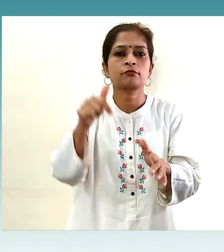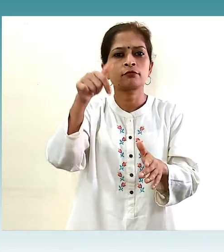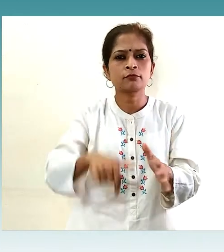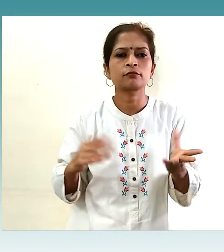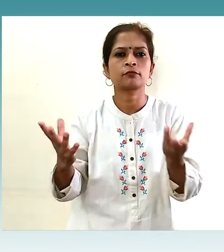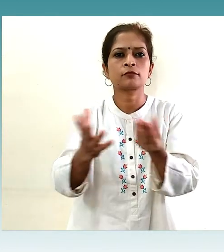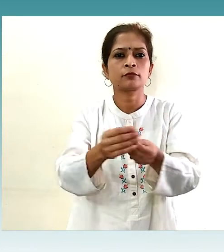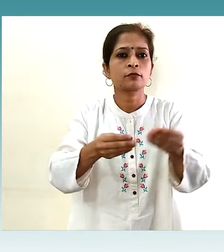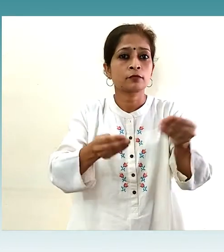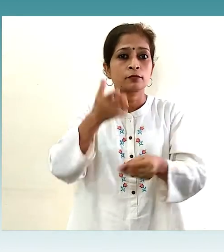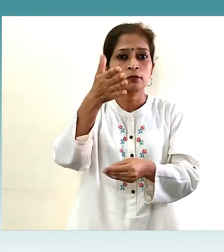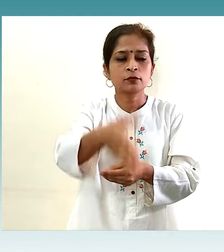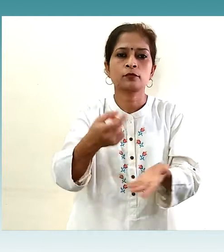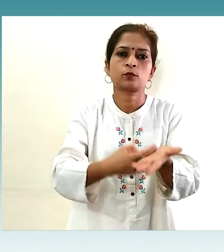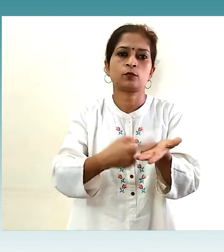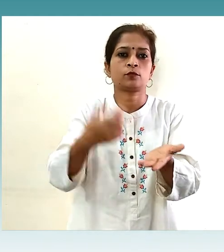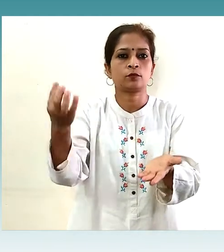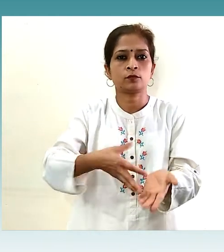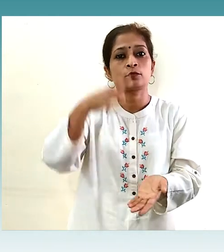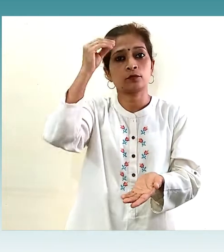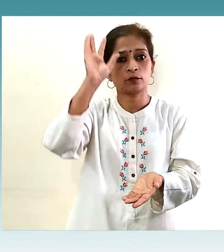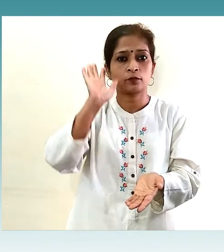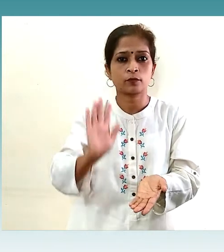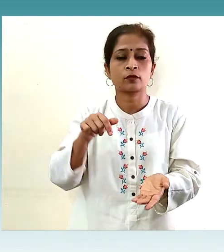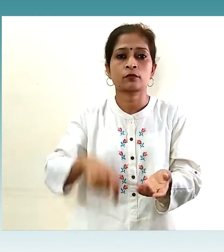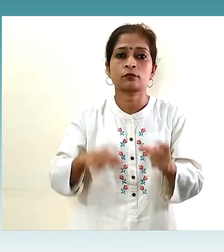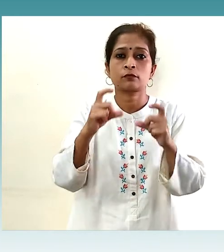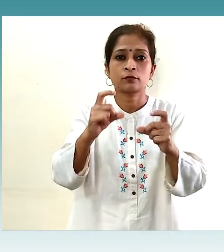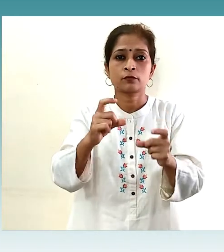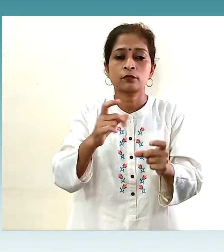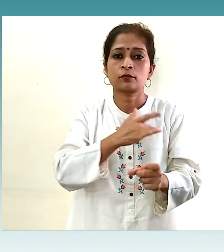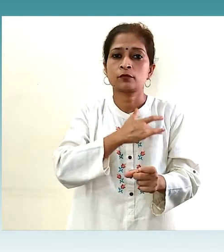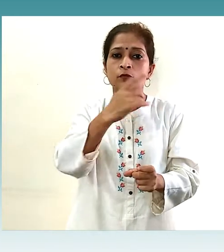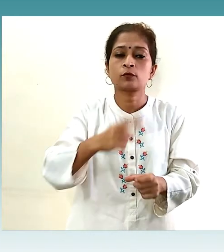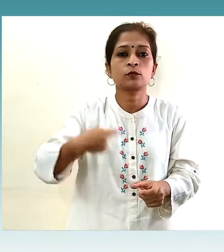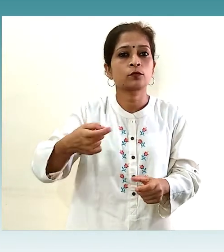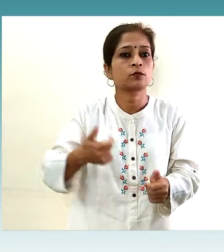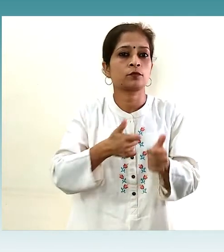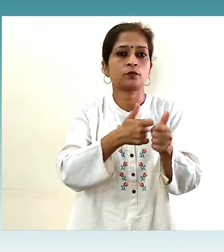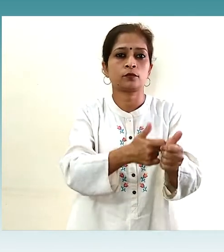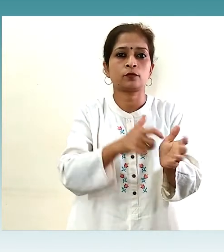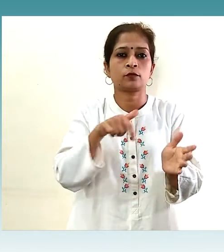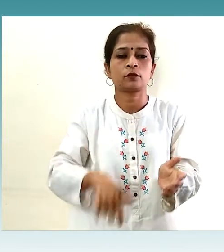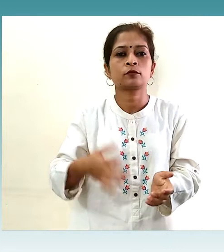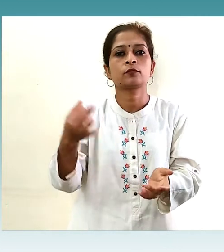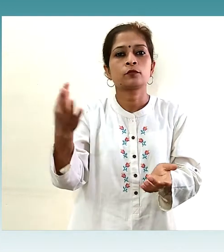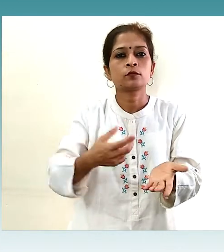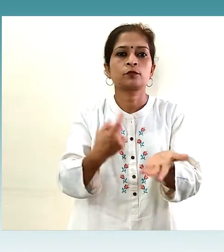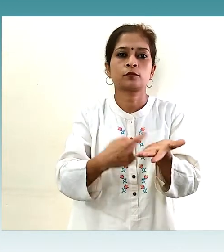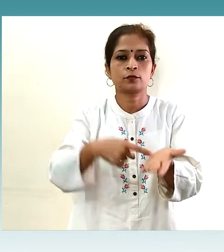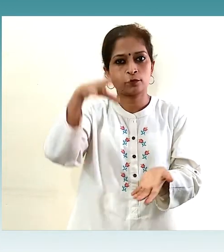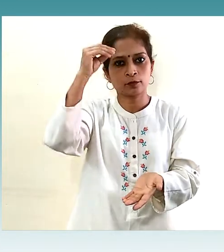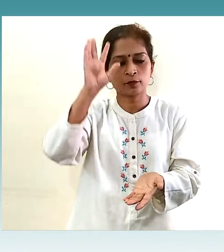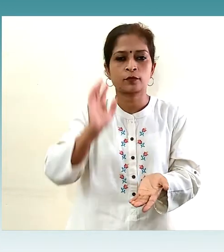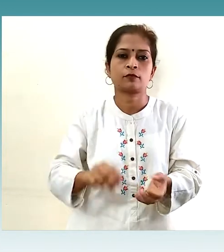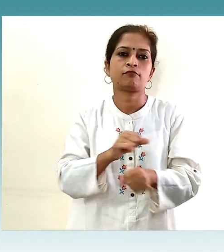हमें बाजार जाने के नए नियम सीखने होंगे साबधानी की आदतों के साथ जीना सीखना होगा नए नियम अपनाएंगे, करोना